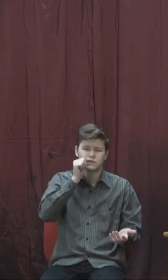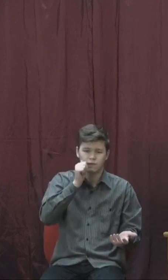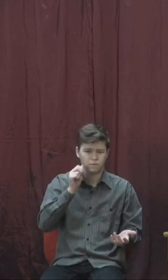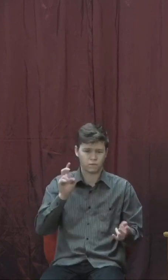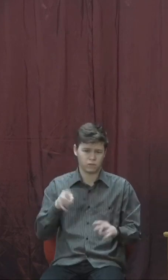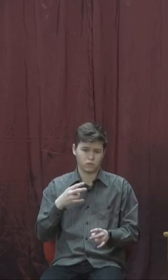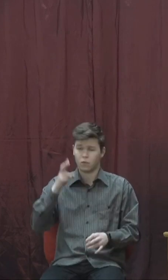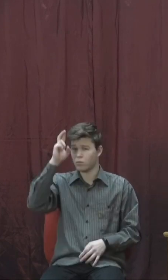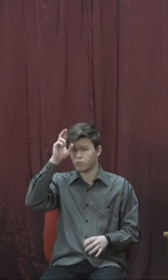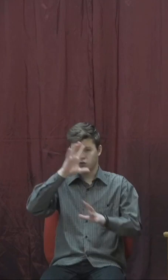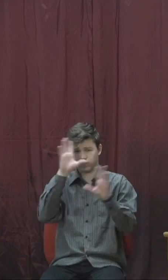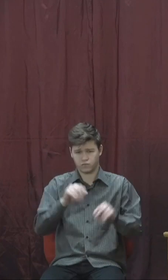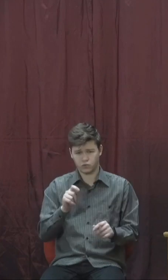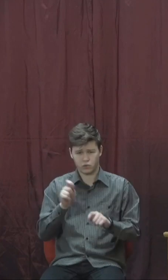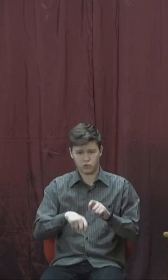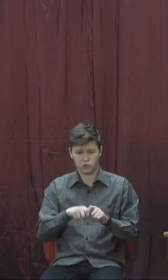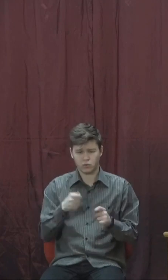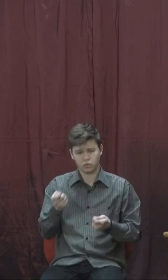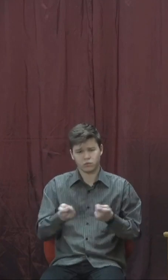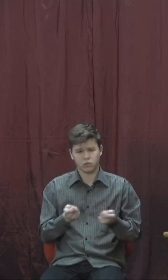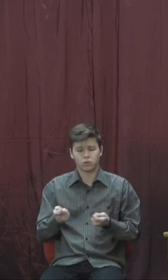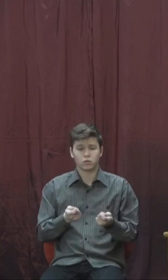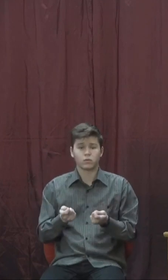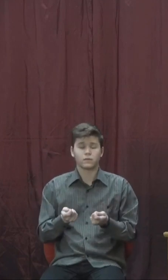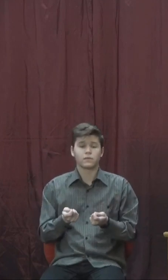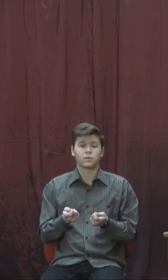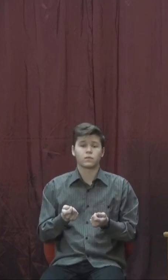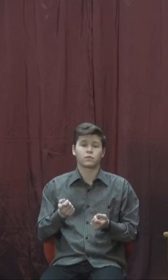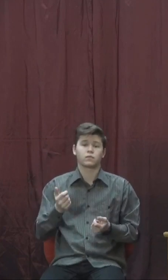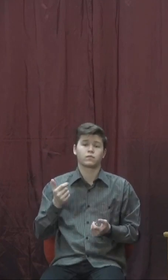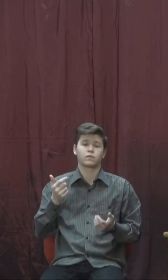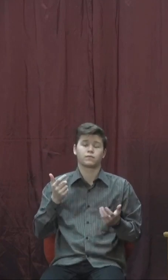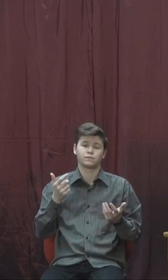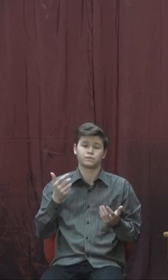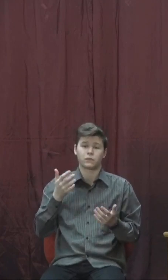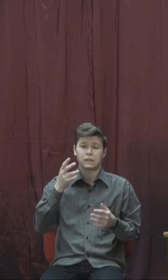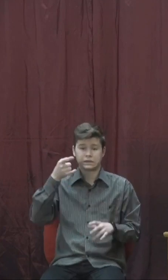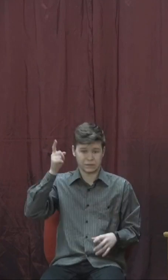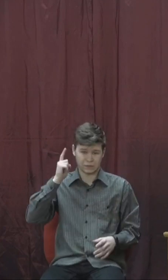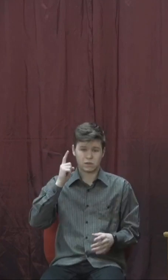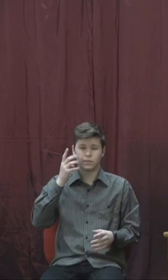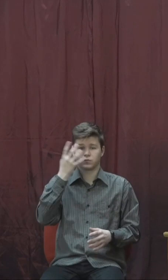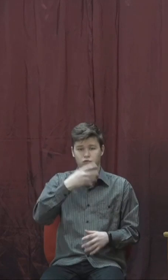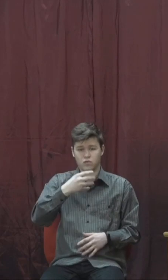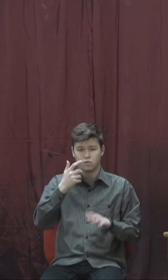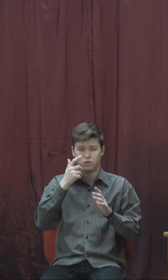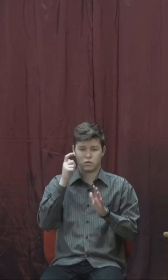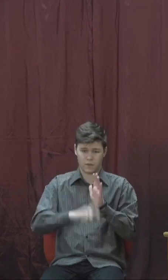контролюються Богу. І хочу, як висновок, відкрити книгу пророка Ісаїї, 40-й розділ.